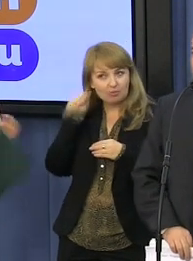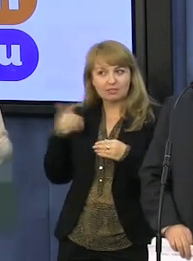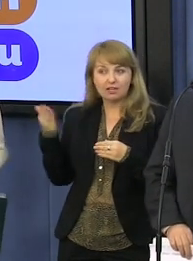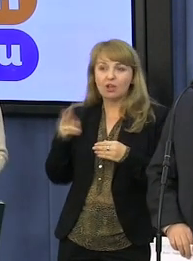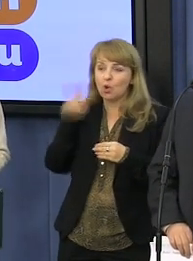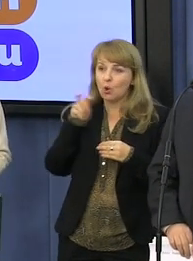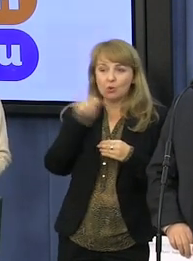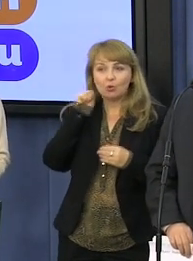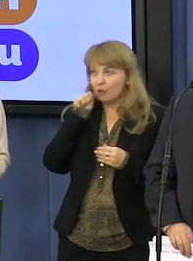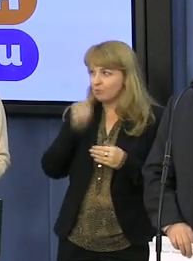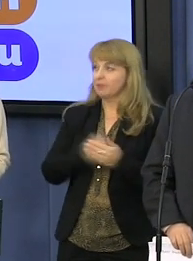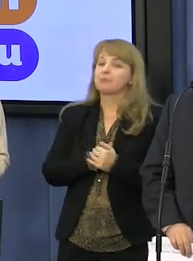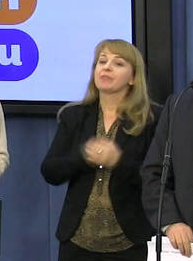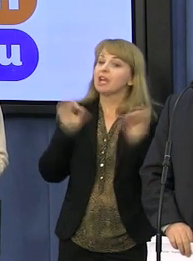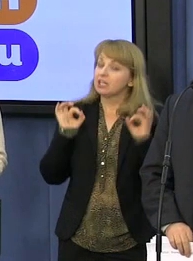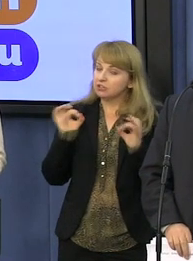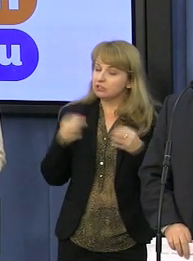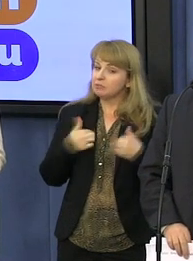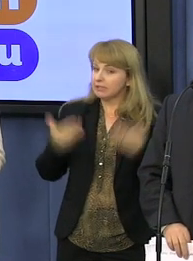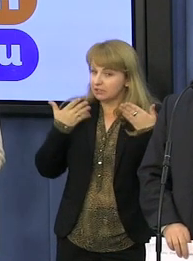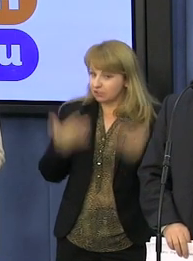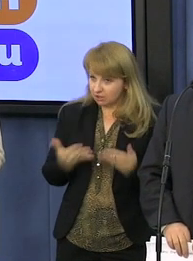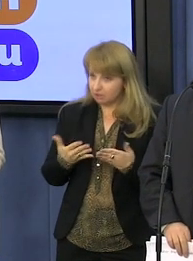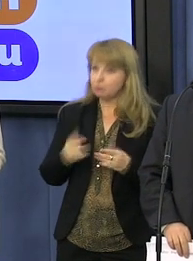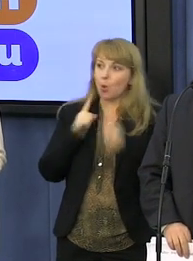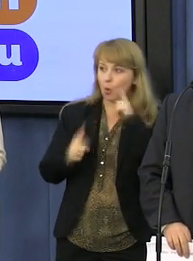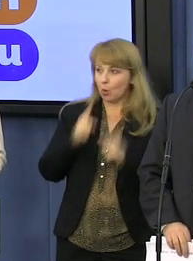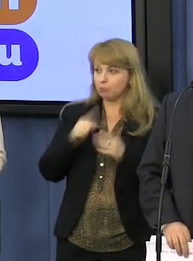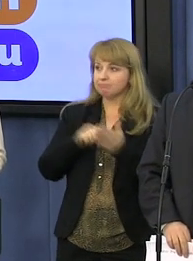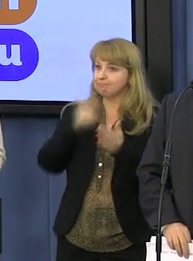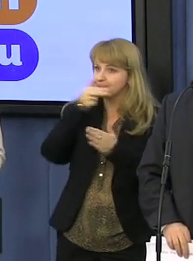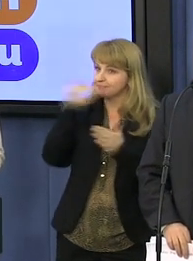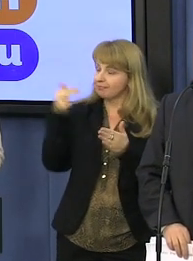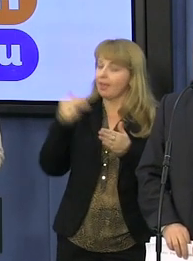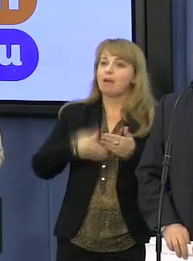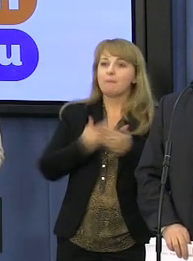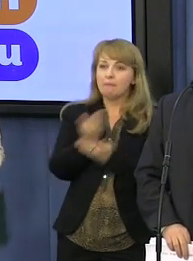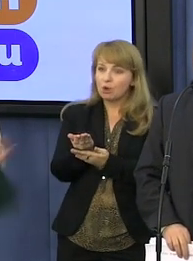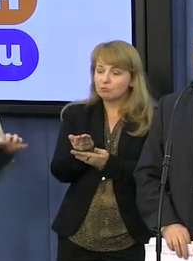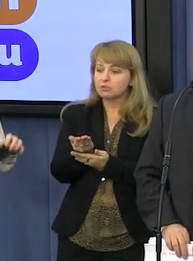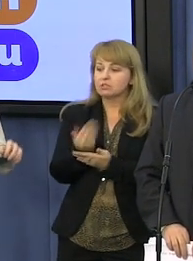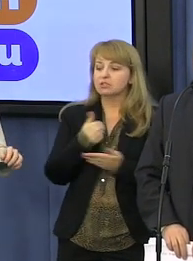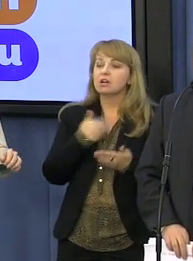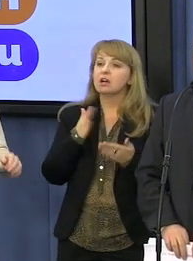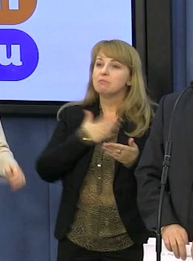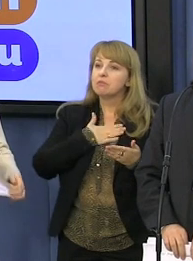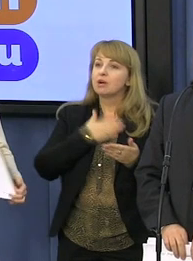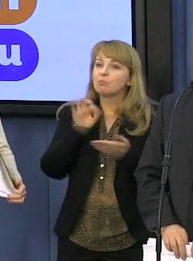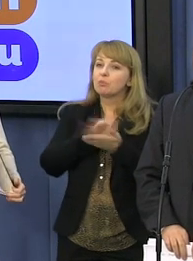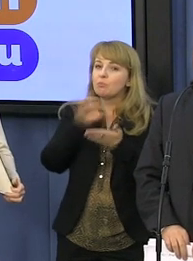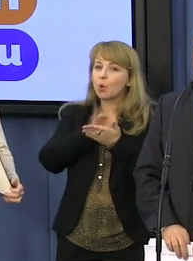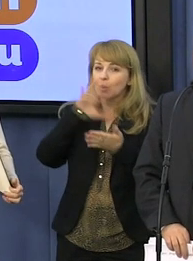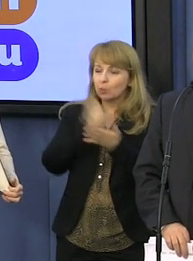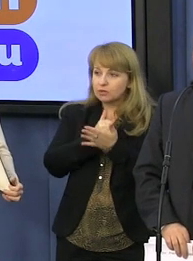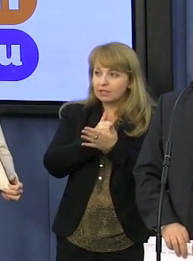ruchu kobiet. Dzisiaj chcieliśmy się ustosunkować do propozycji, którą mamy złożoną jako projekt